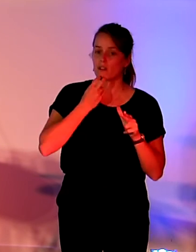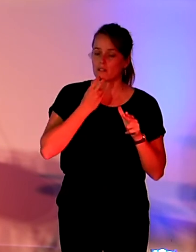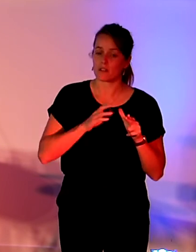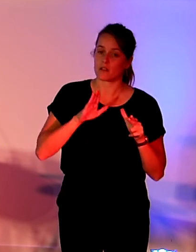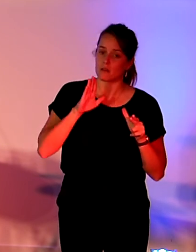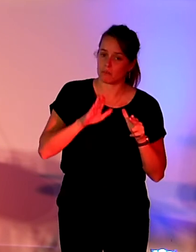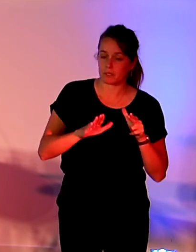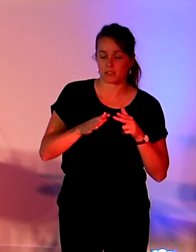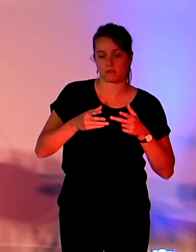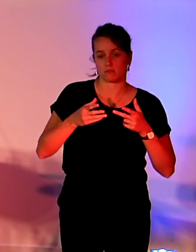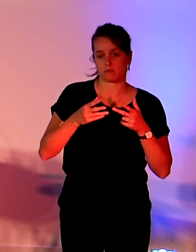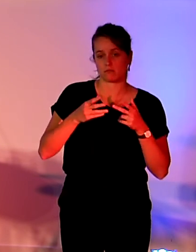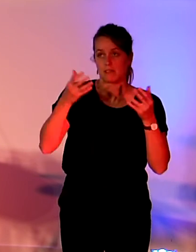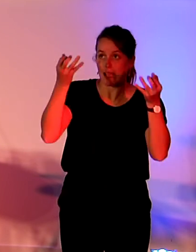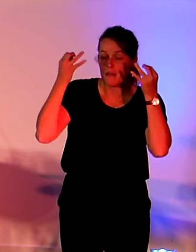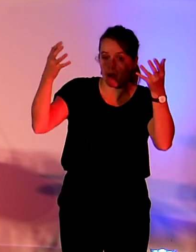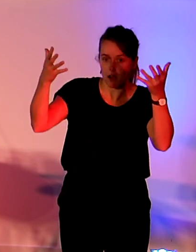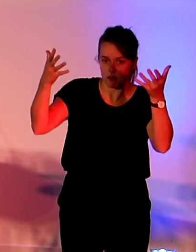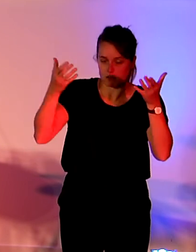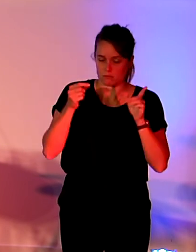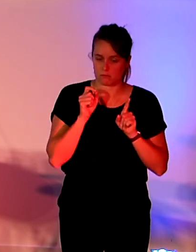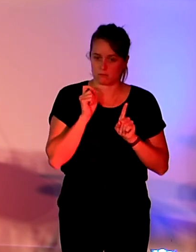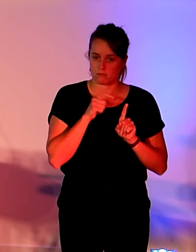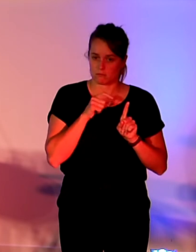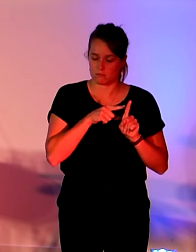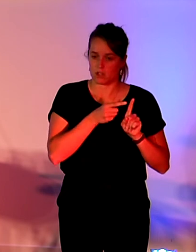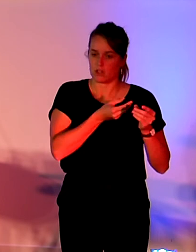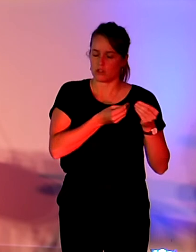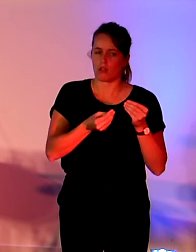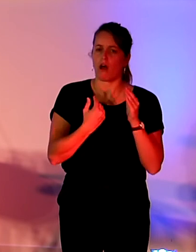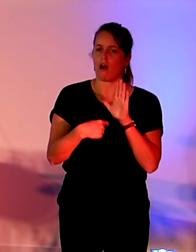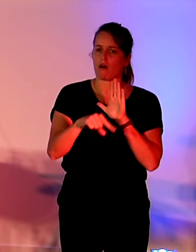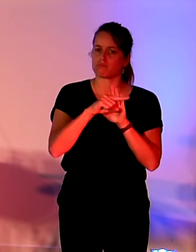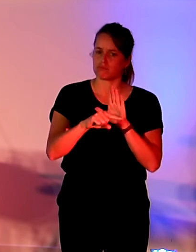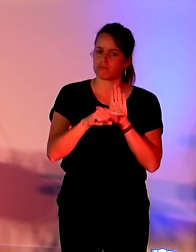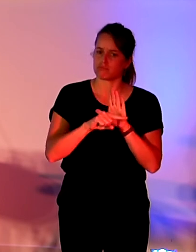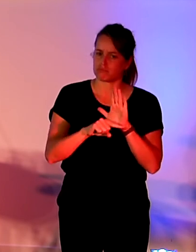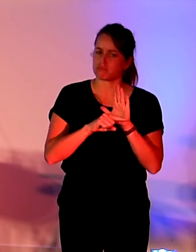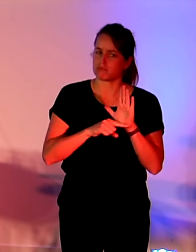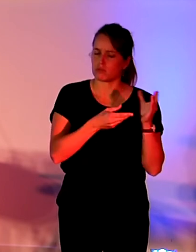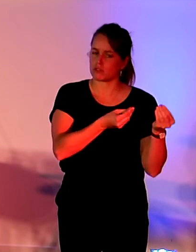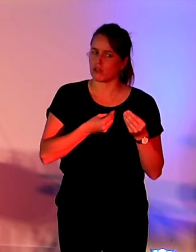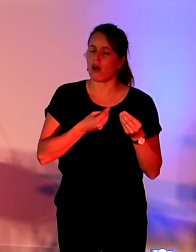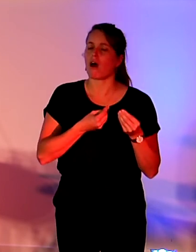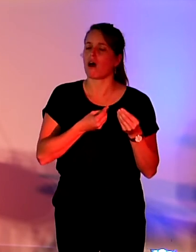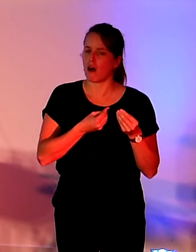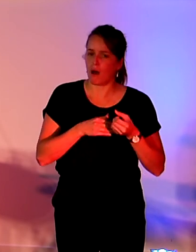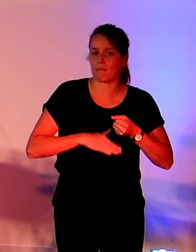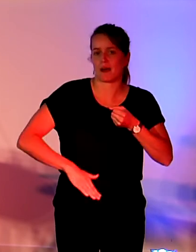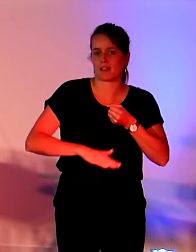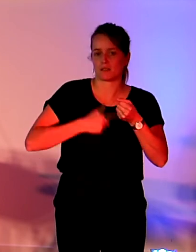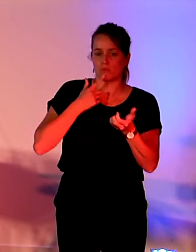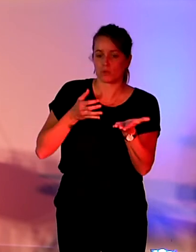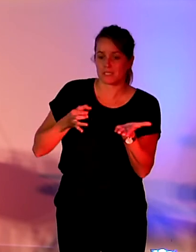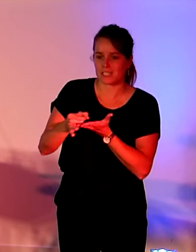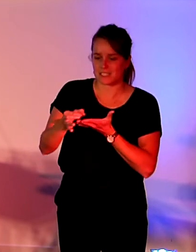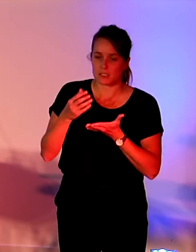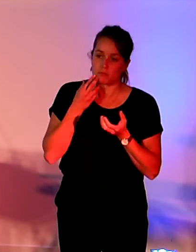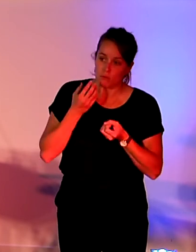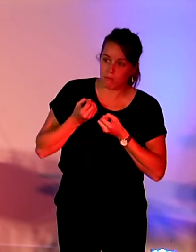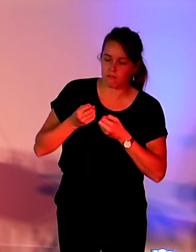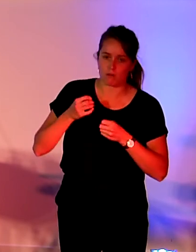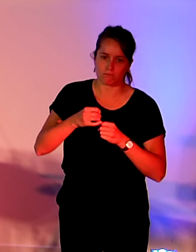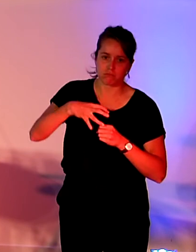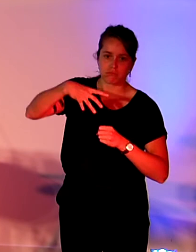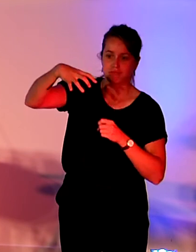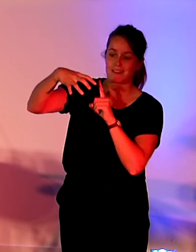qui a défini des mesures assez structurantes de la stratégie nationale de réduction des émissions de gaz à effet de serre d